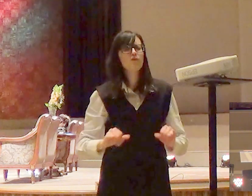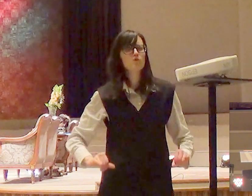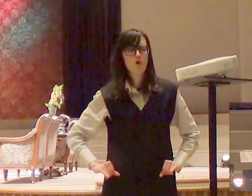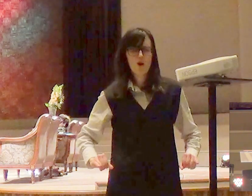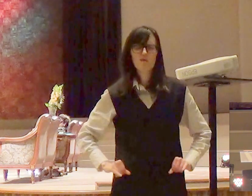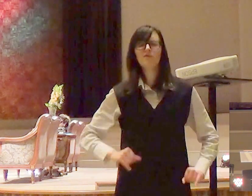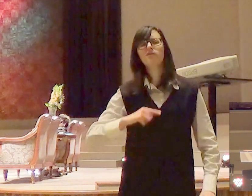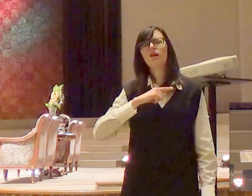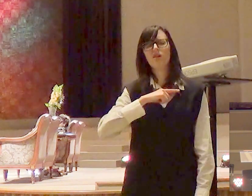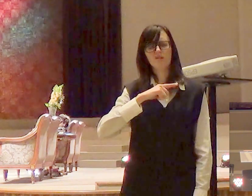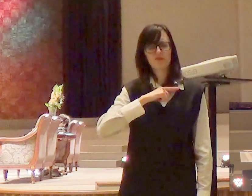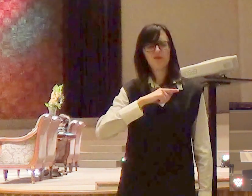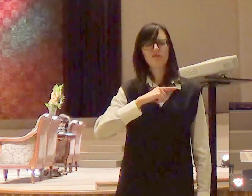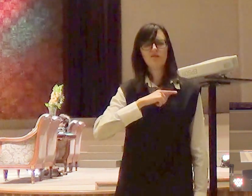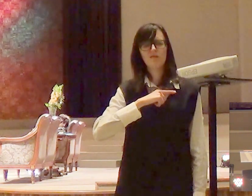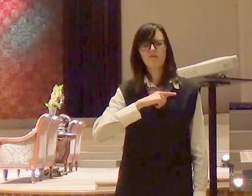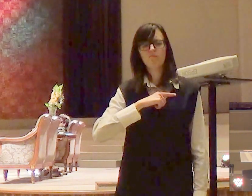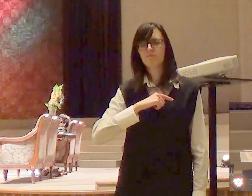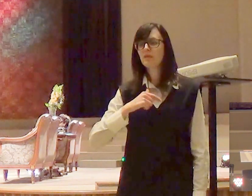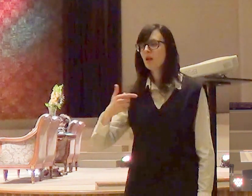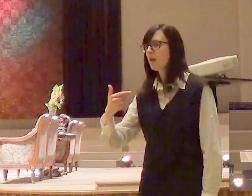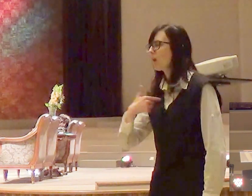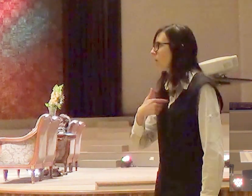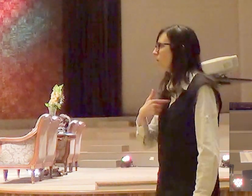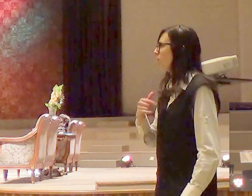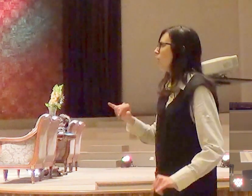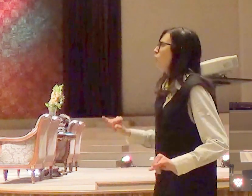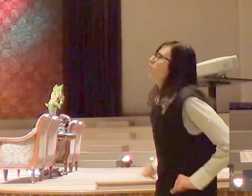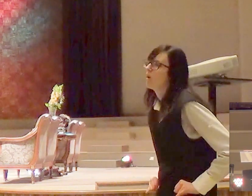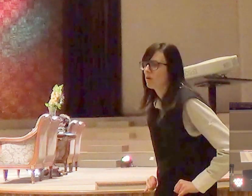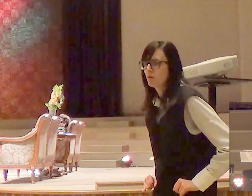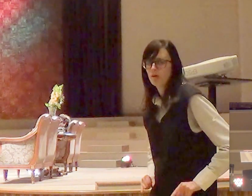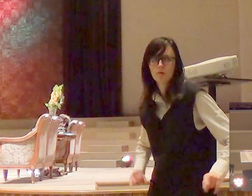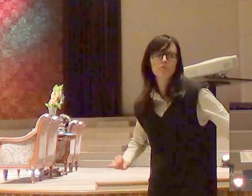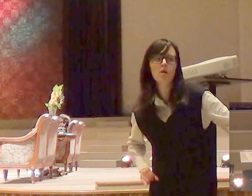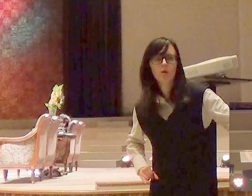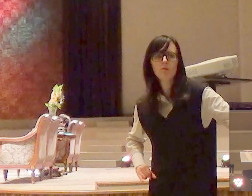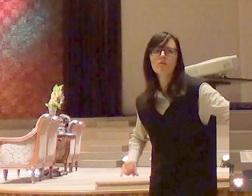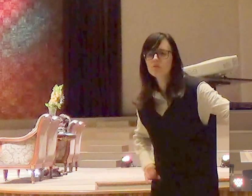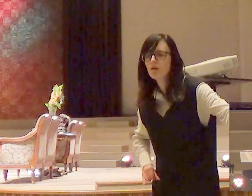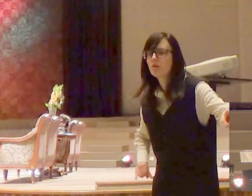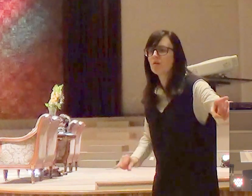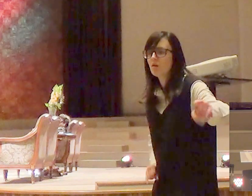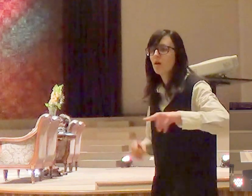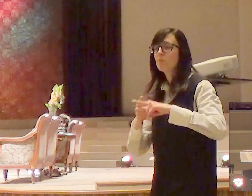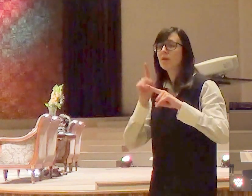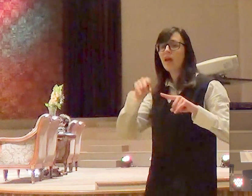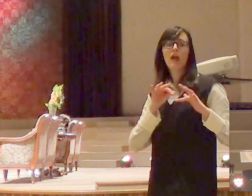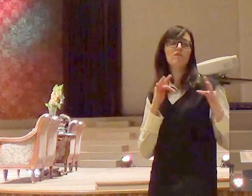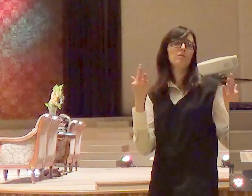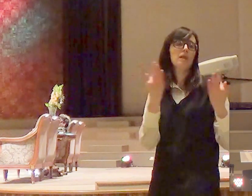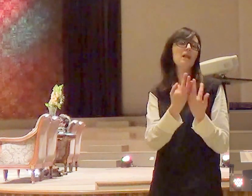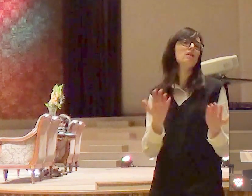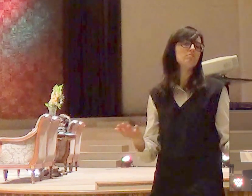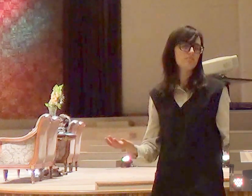e virão sobre as pessoas que estão com você para as pessoas que se pactuaram com você